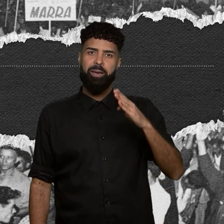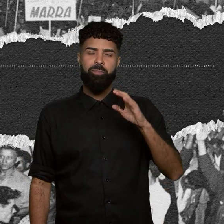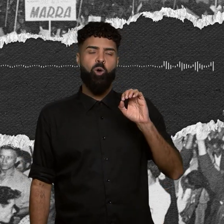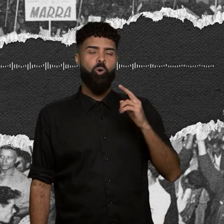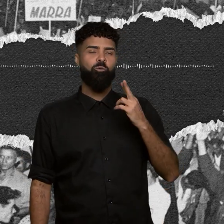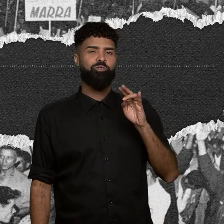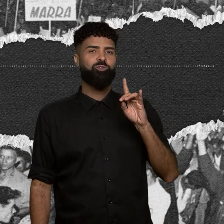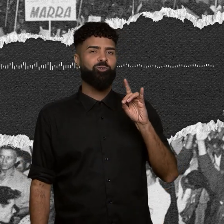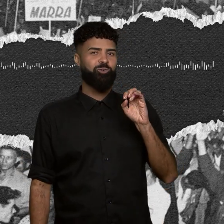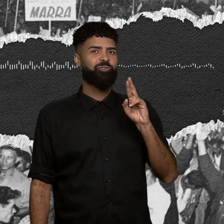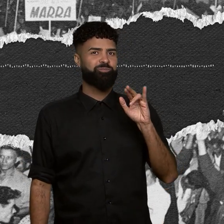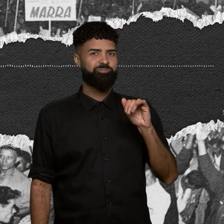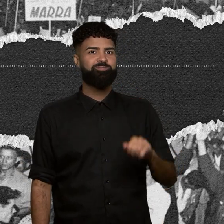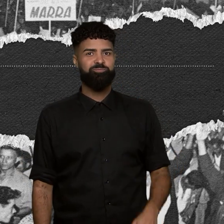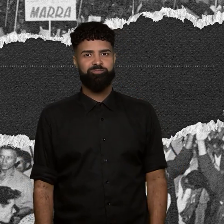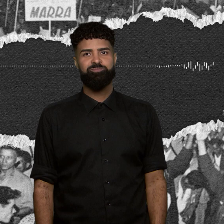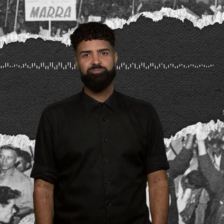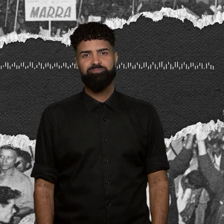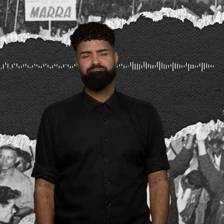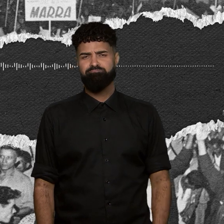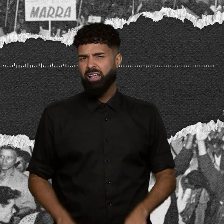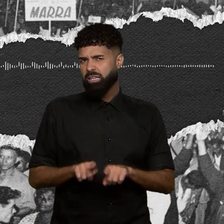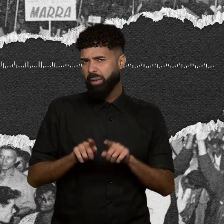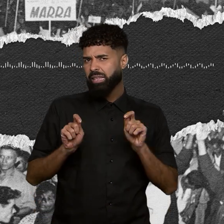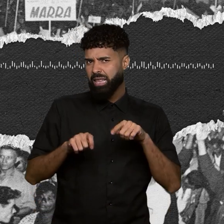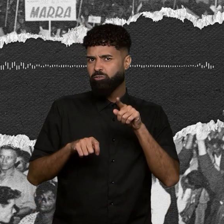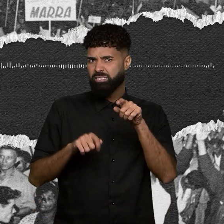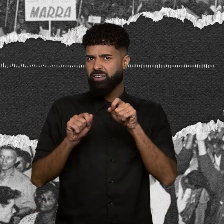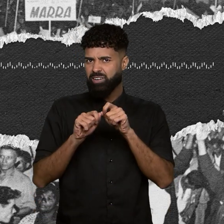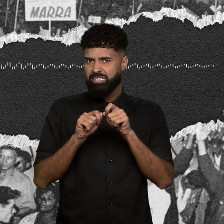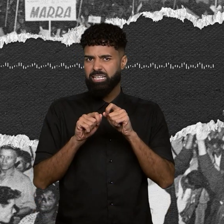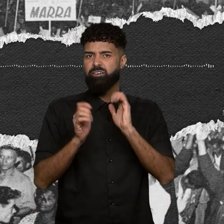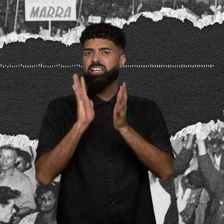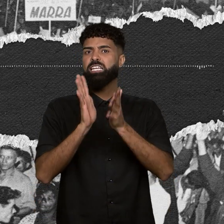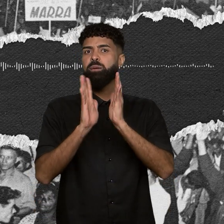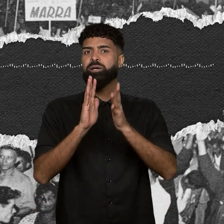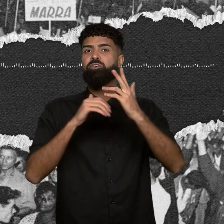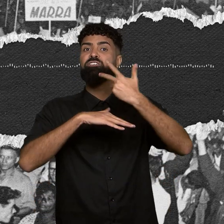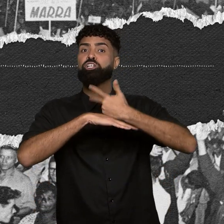barra ouvidoria Também dá para fazer uma manifestação em Libras para o número